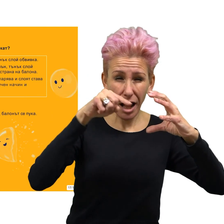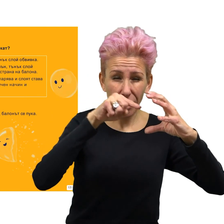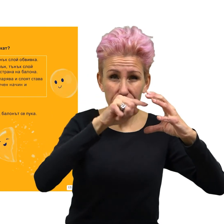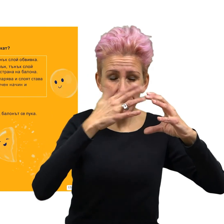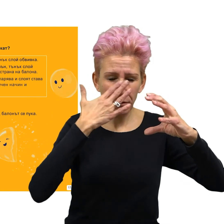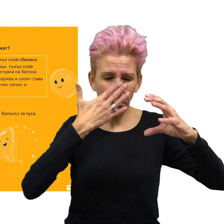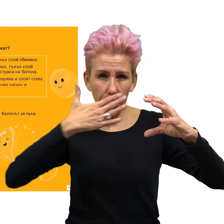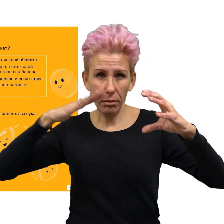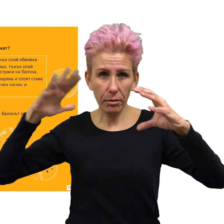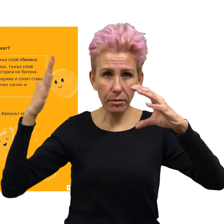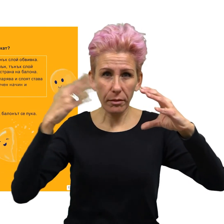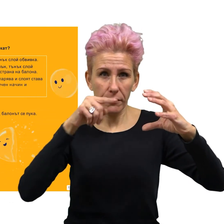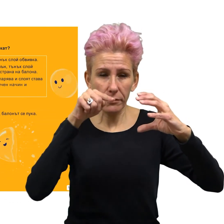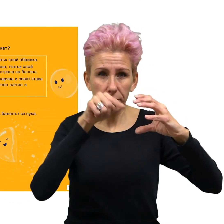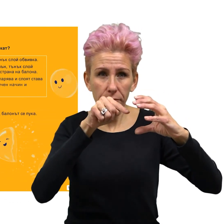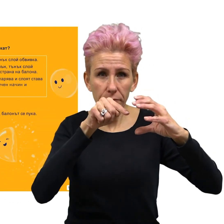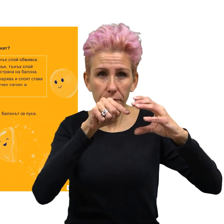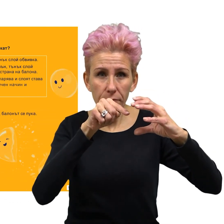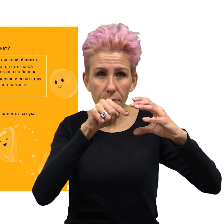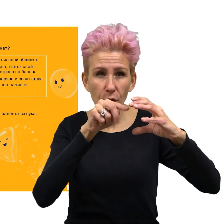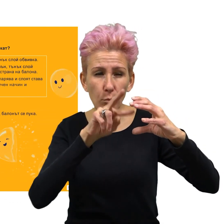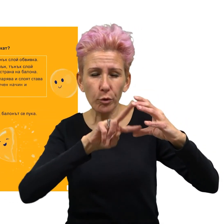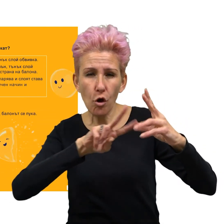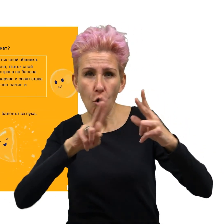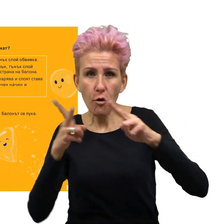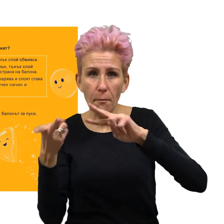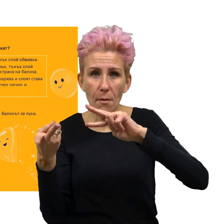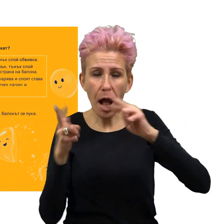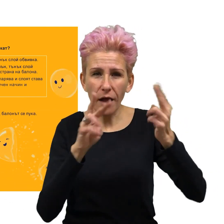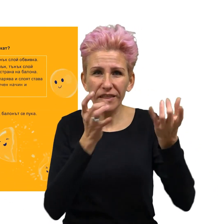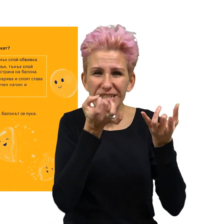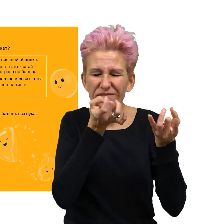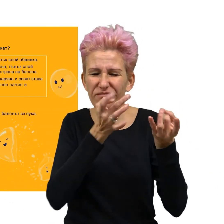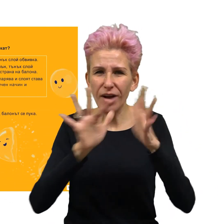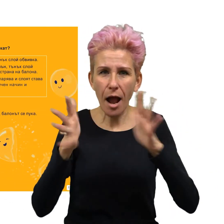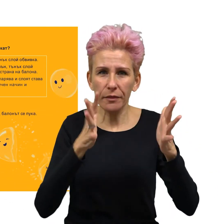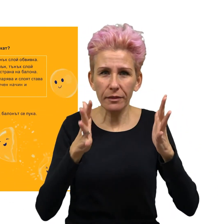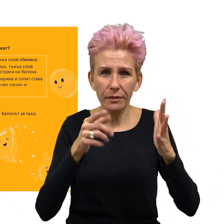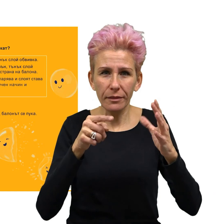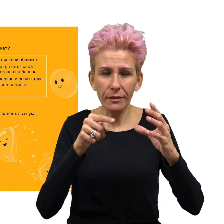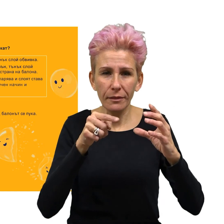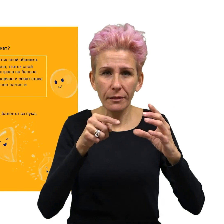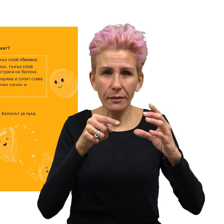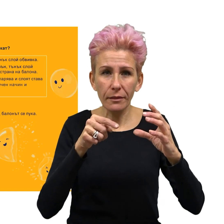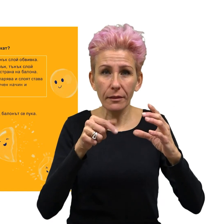Светлината се отразява по различен начин и балончетата променят цвета си.